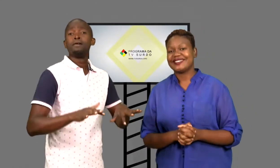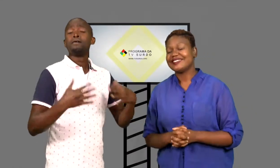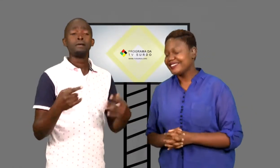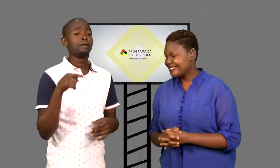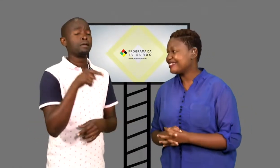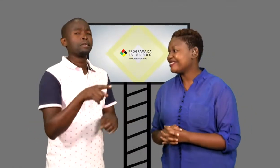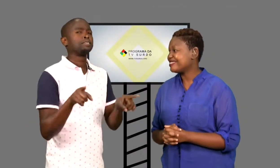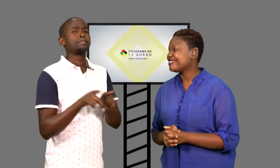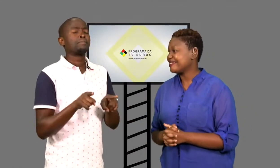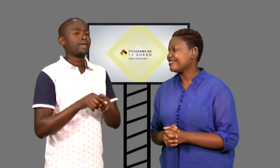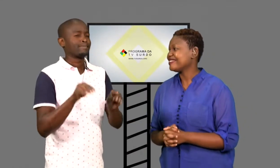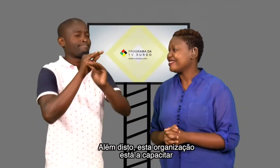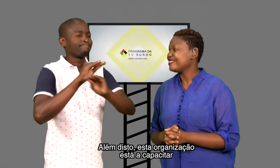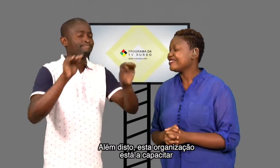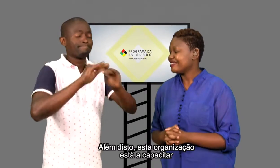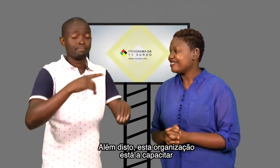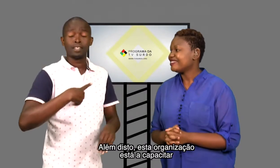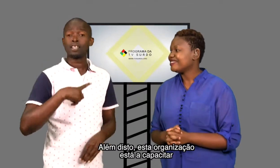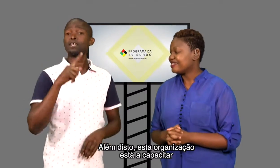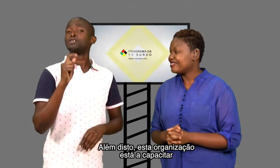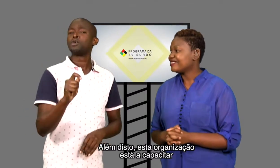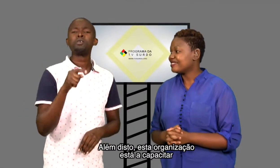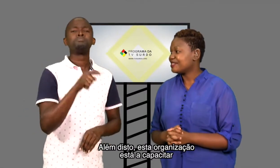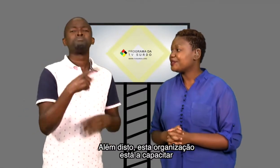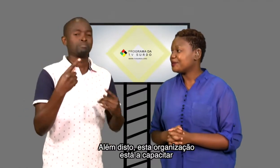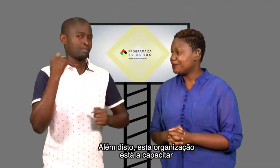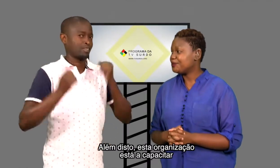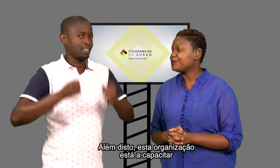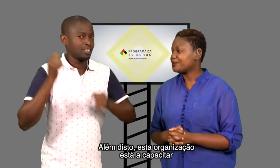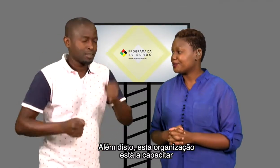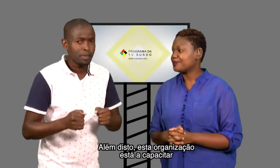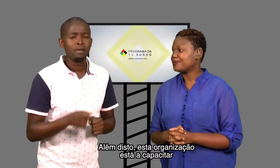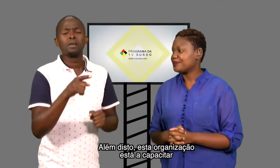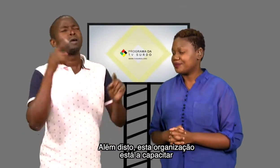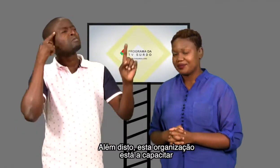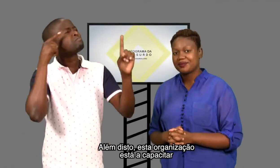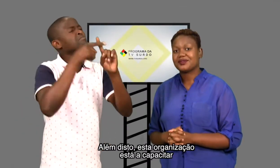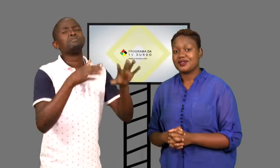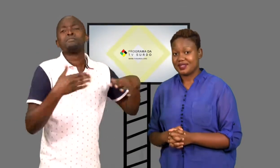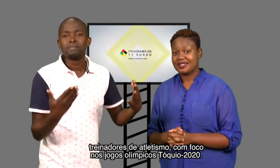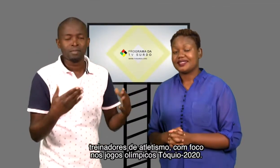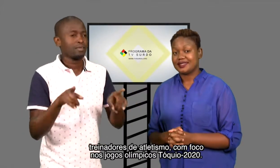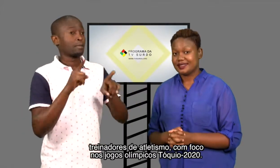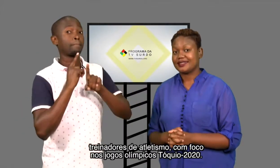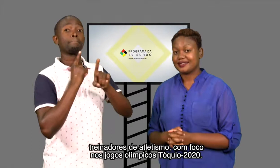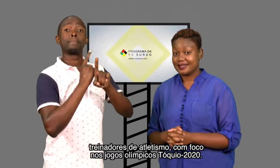Além disso, esta organização está a capacitar treinadores de atletismo com foco nos